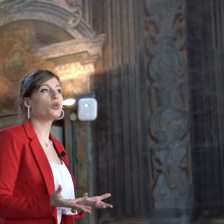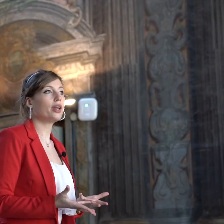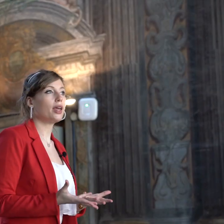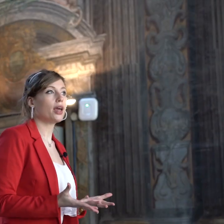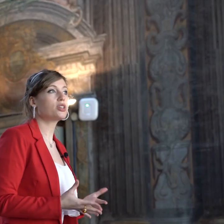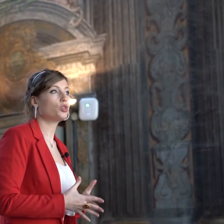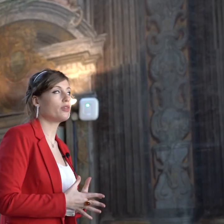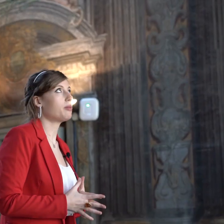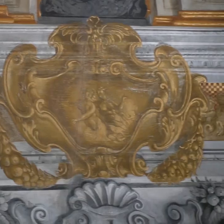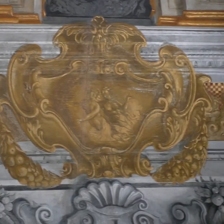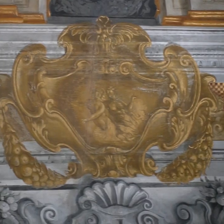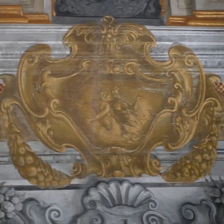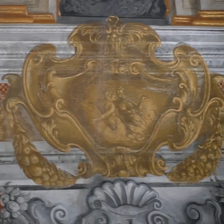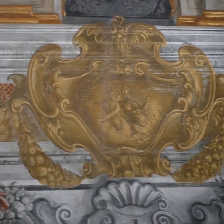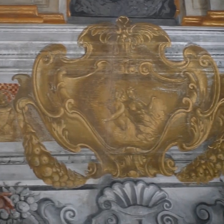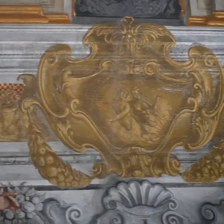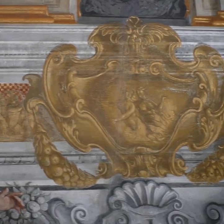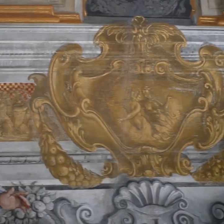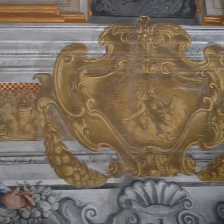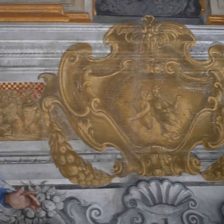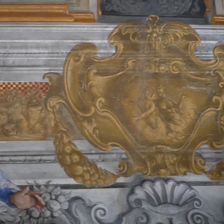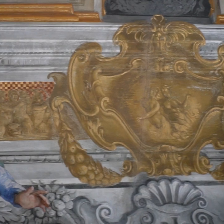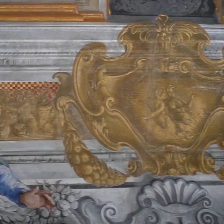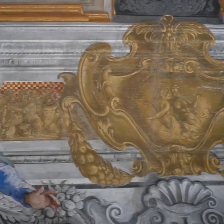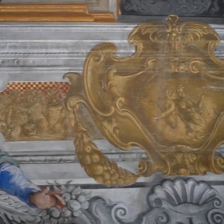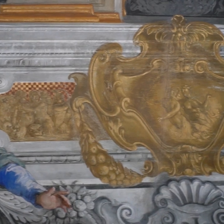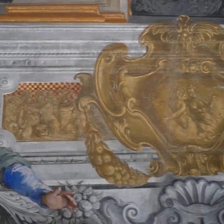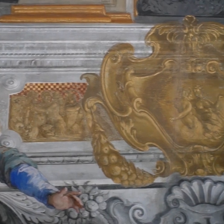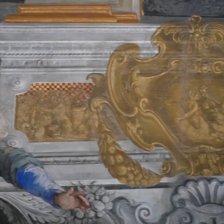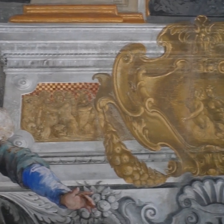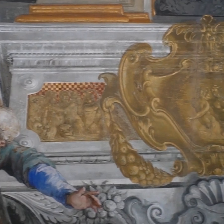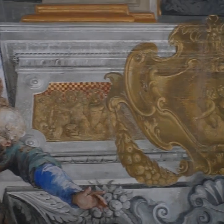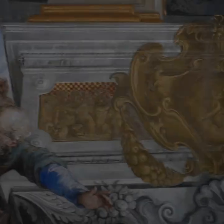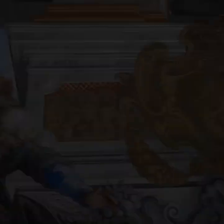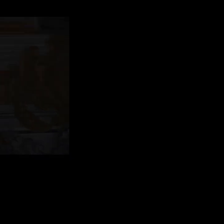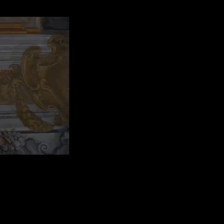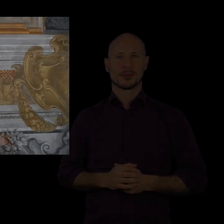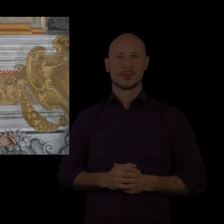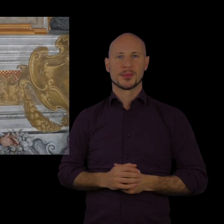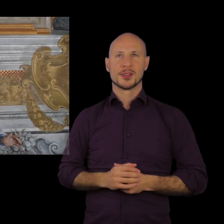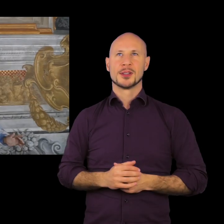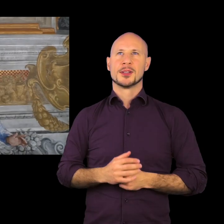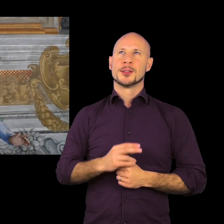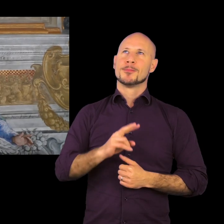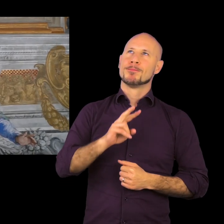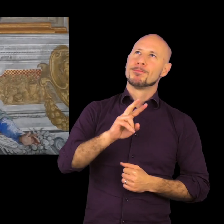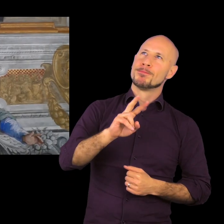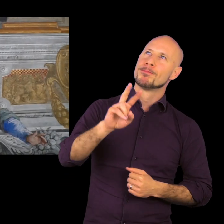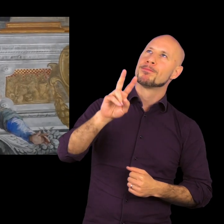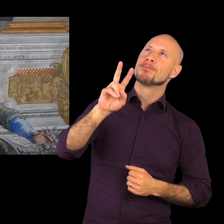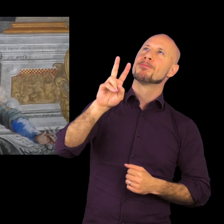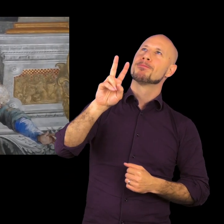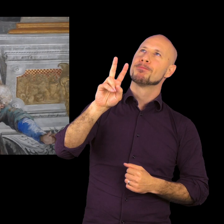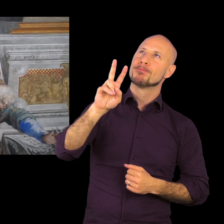giovane perdita. Il tema quindi è un tema che fa riflettere molto sul senso di